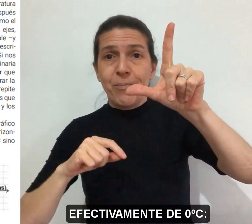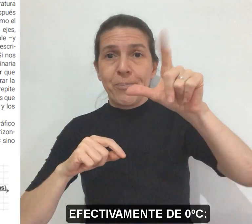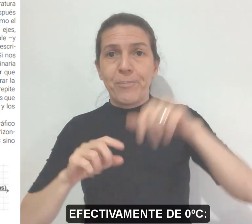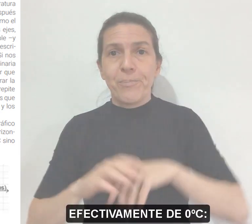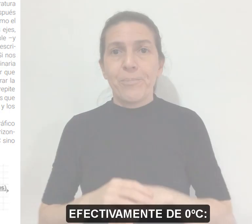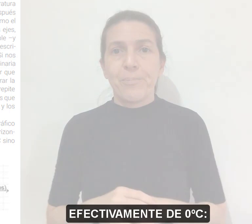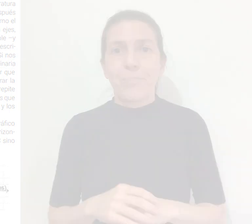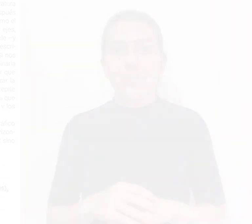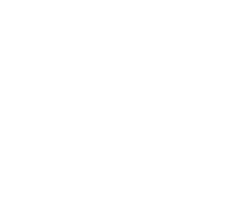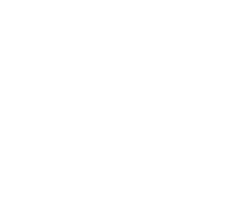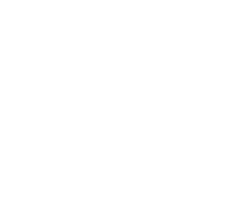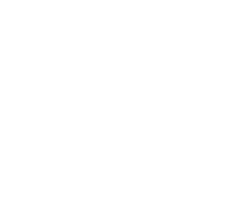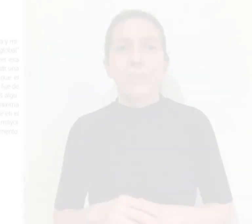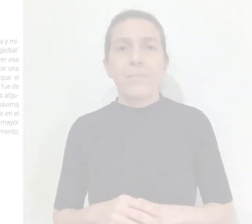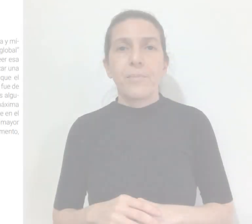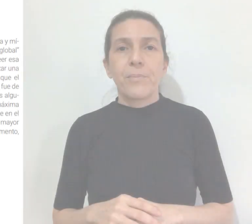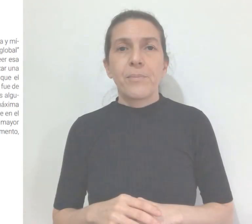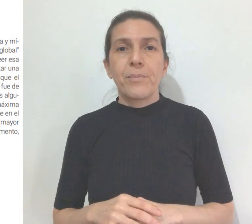centígrados.